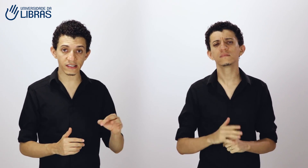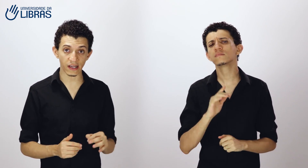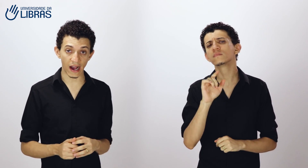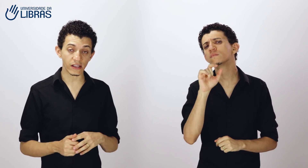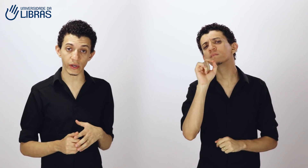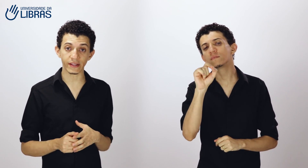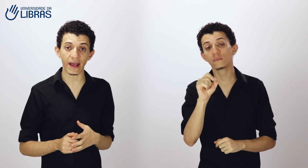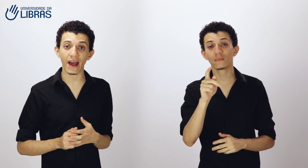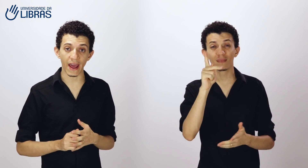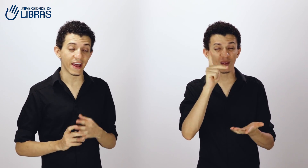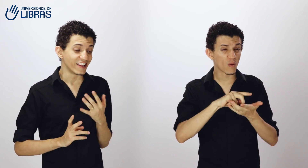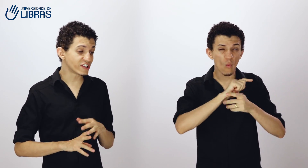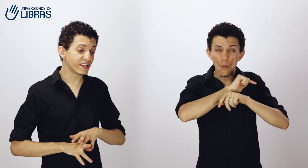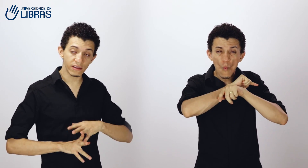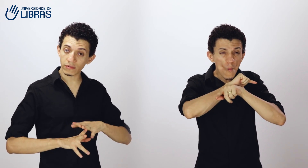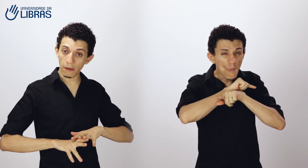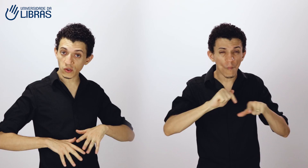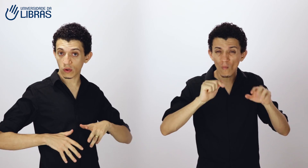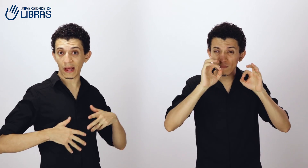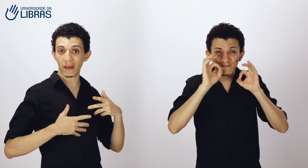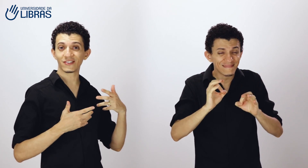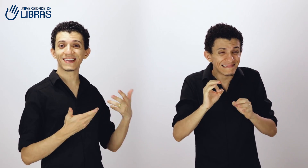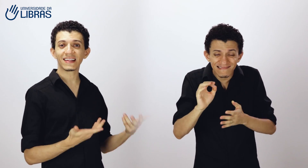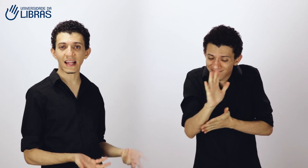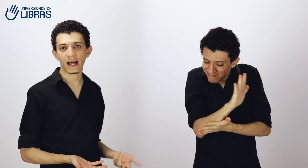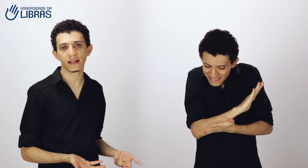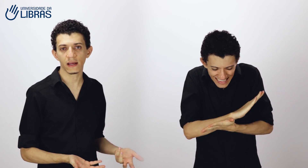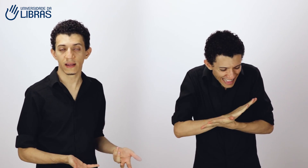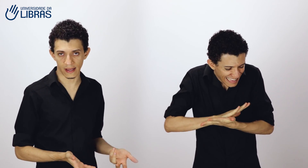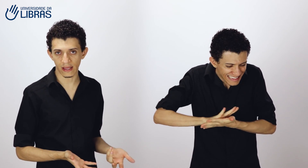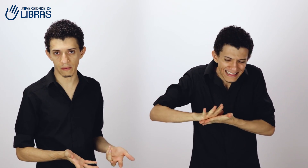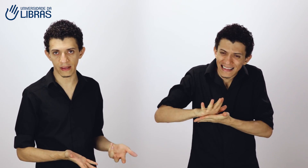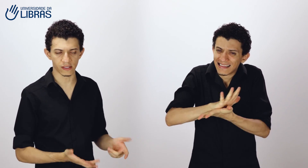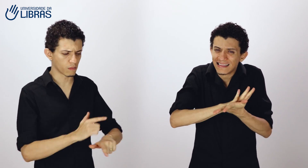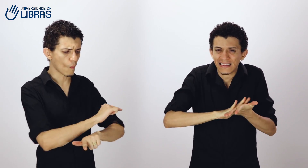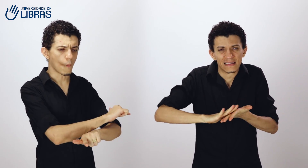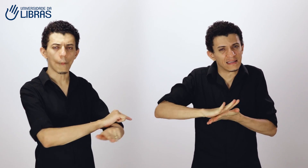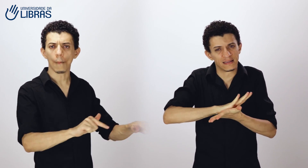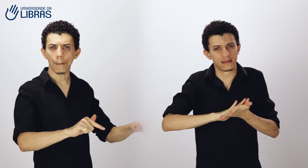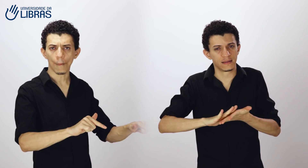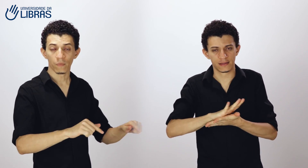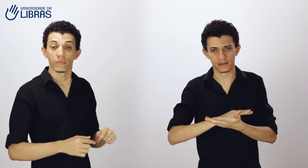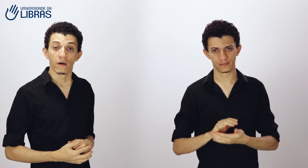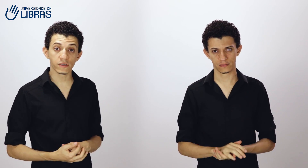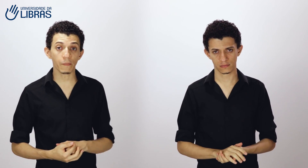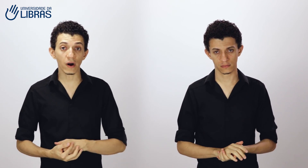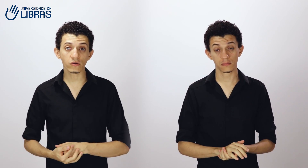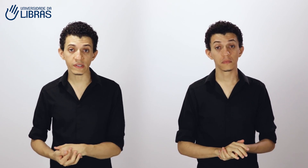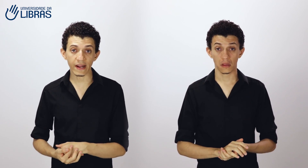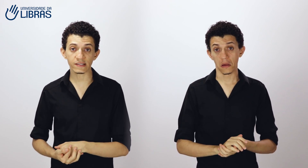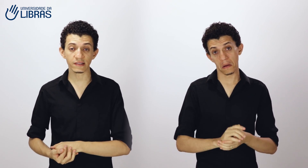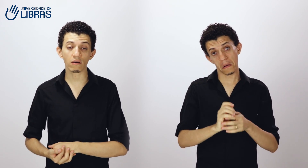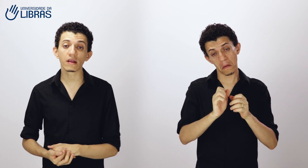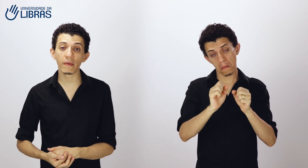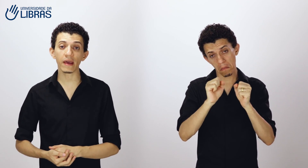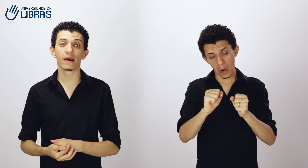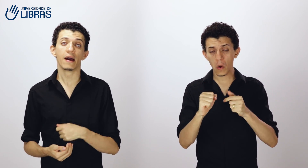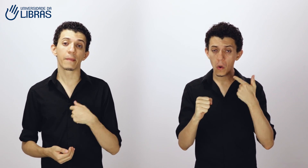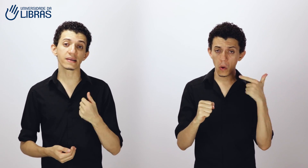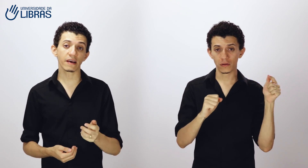nesse caso, a ideia é de que não tem absolutamente nada naquela mesa. Você pode usar esse sinal também para se